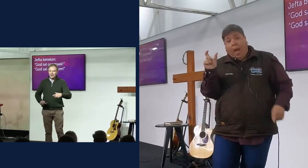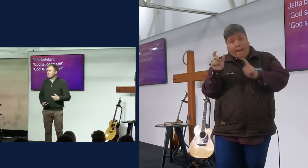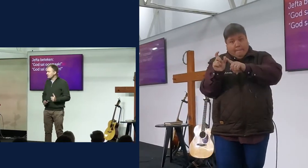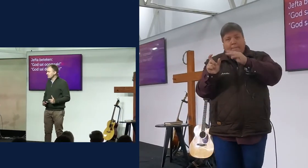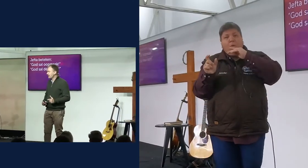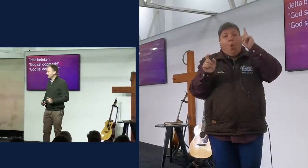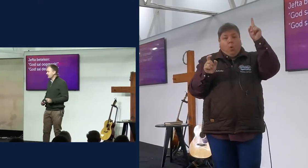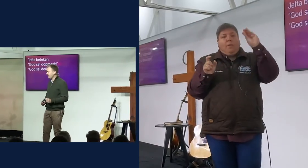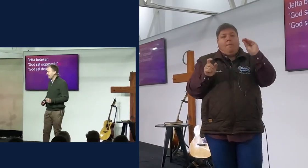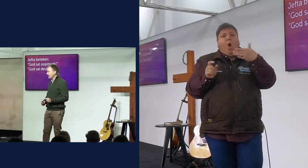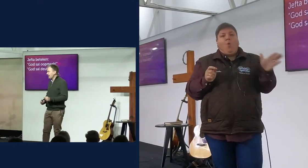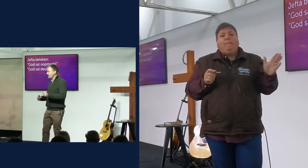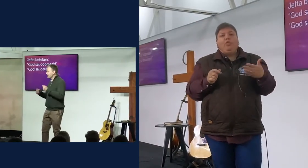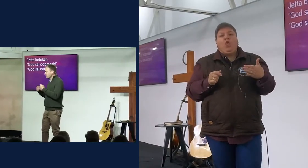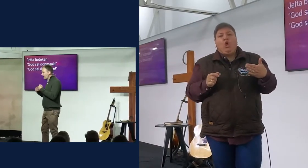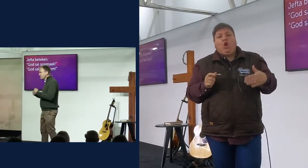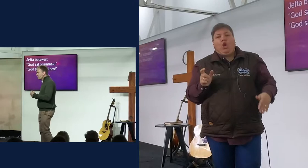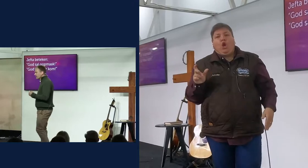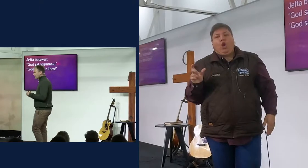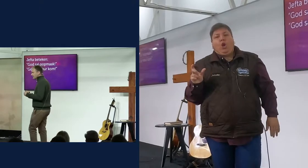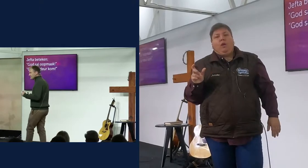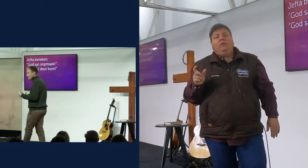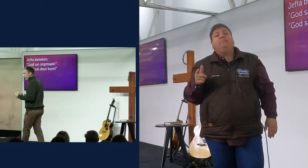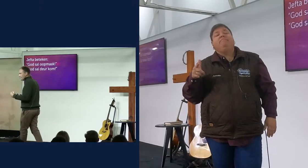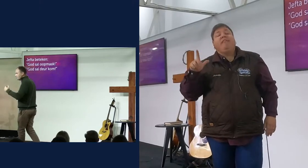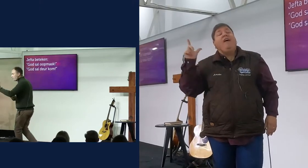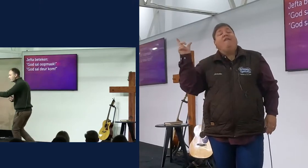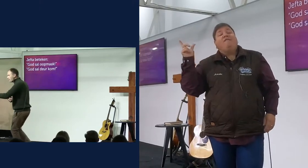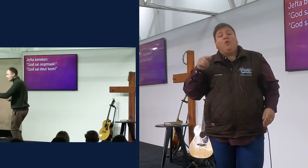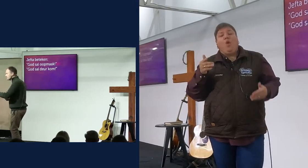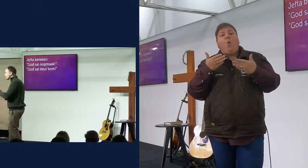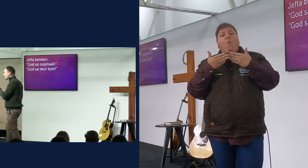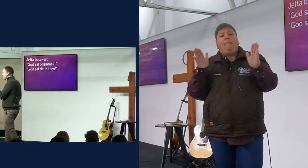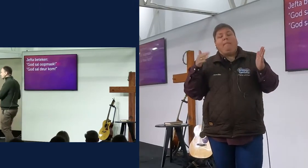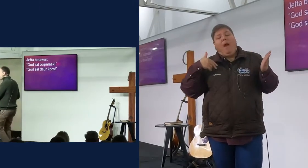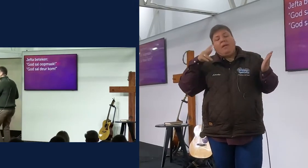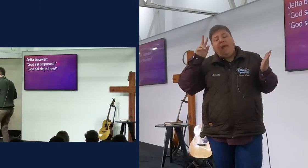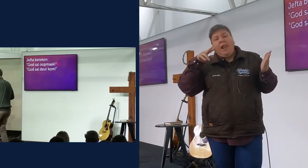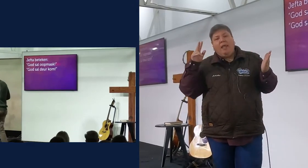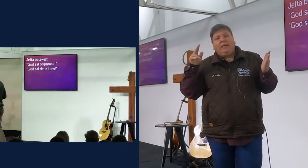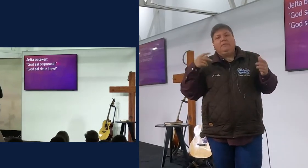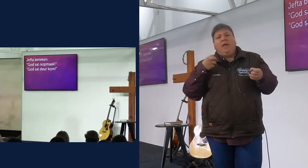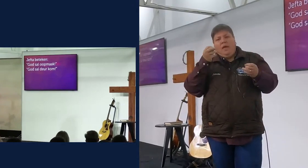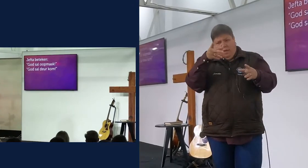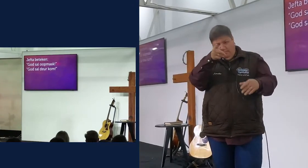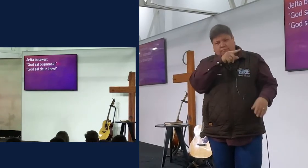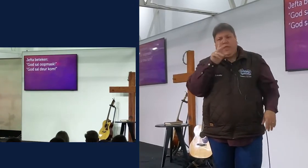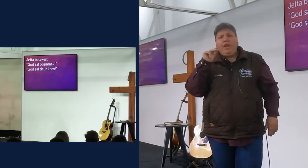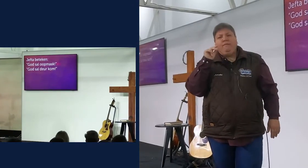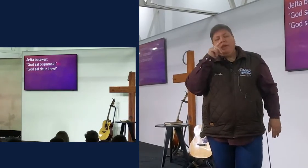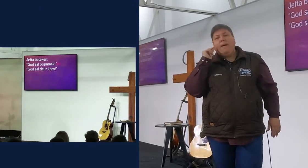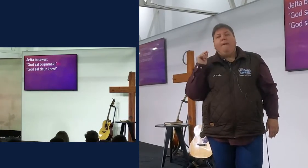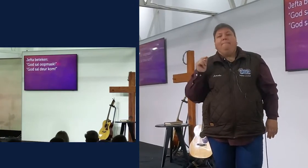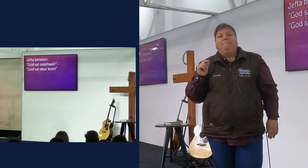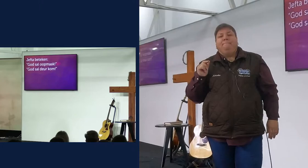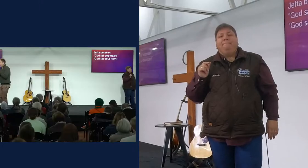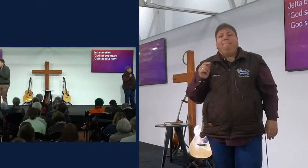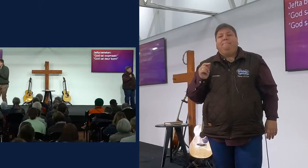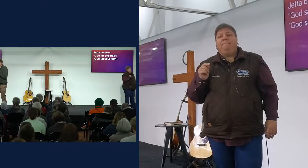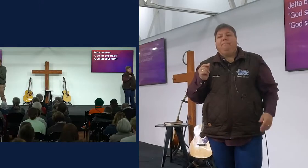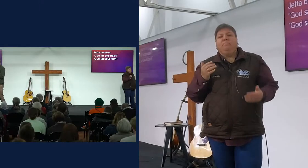en, en weet jylle wat, nee, wat vir my wonderlik is, en in openbaring lees, soos dat die heren sê, ek gee jou een nieuwe naam, ek gee jou een nieuwe naam,